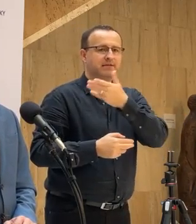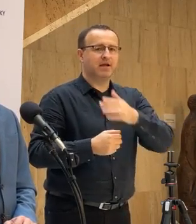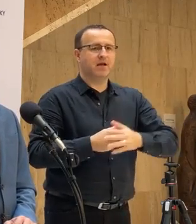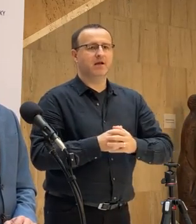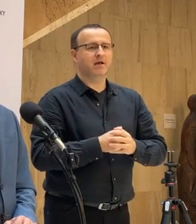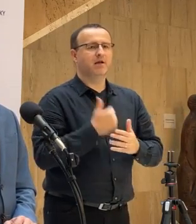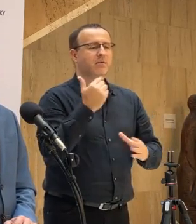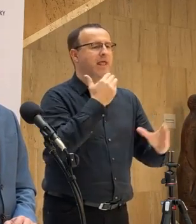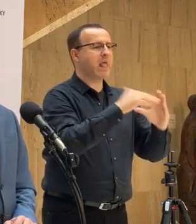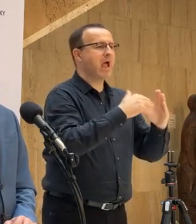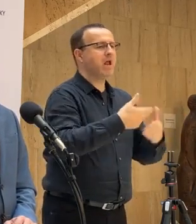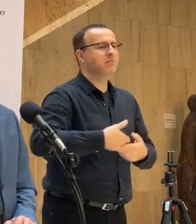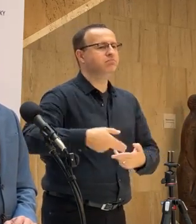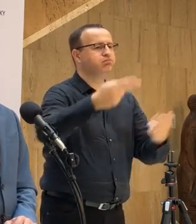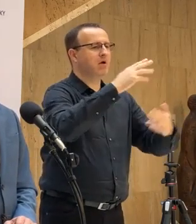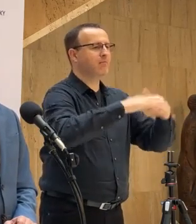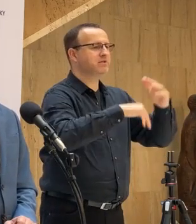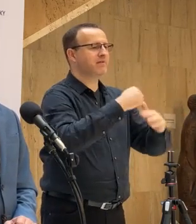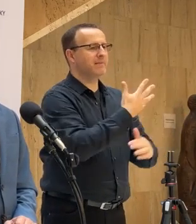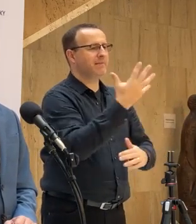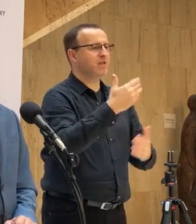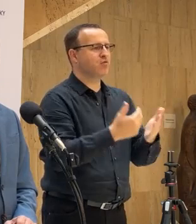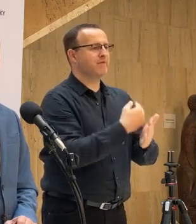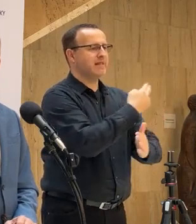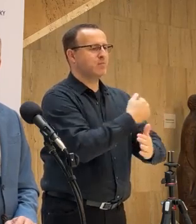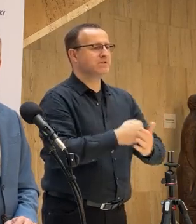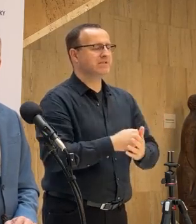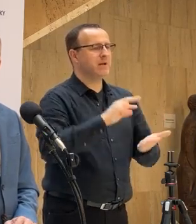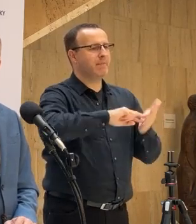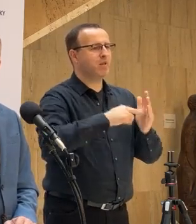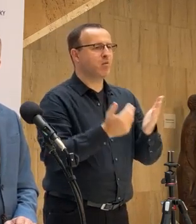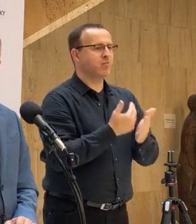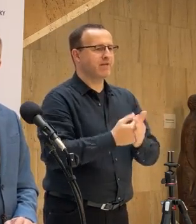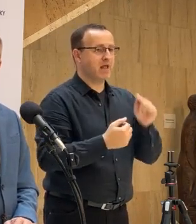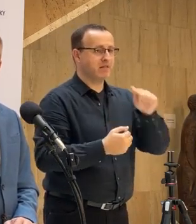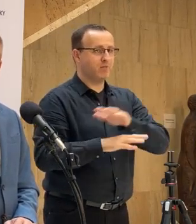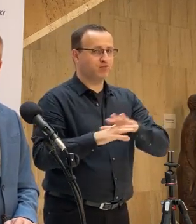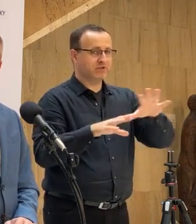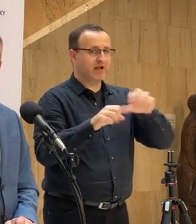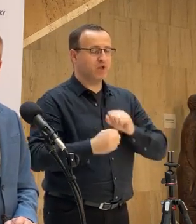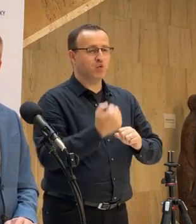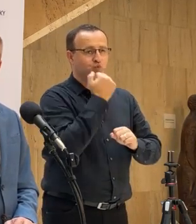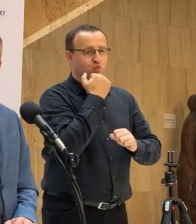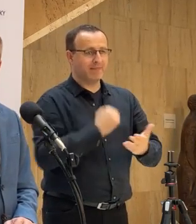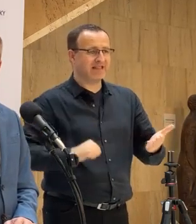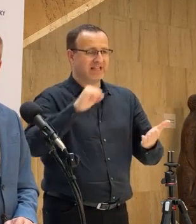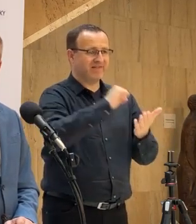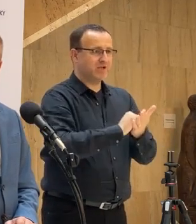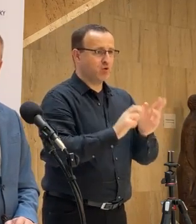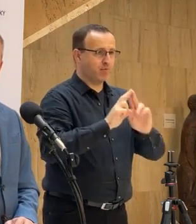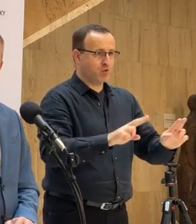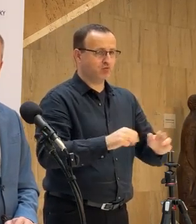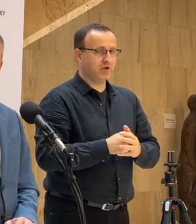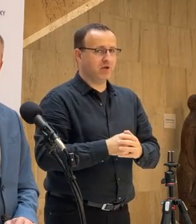teraz poslávame, že chcú postaviť 5 nových nemocních, smálenú odnovy. Len ja neviem, či tam je už schválené, že aj súkromný investor sa môže ukázať, že je peniaze.